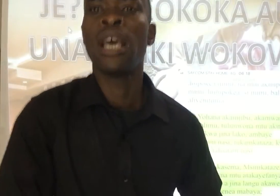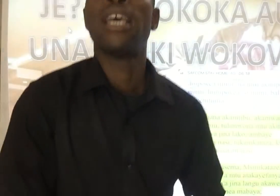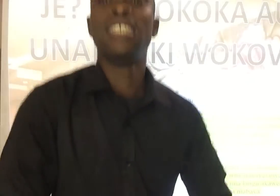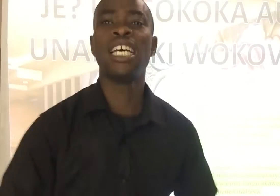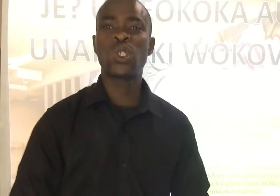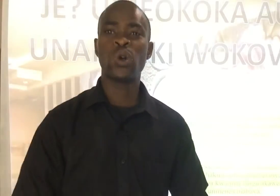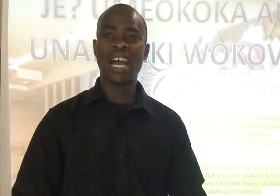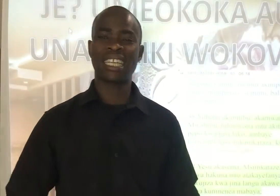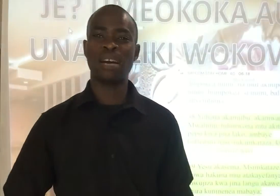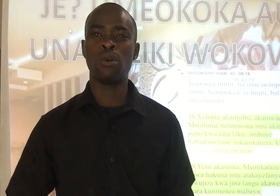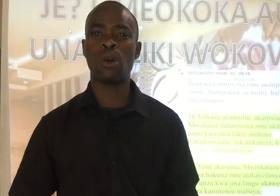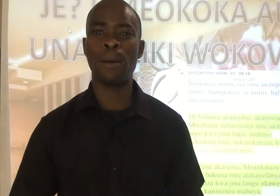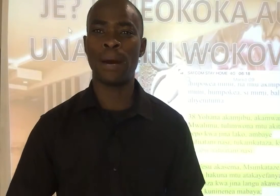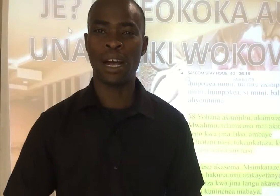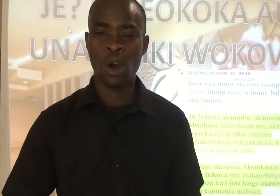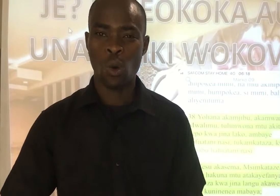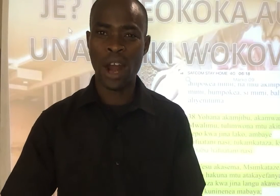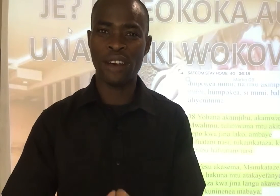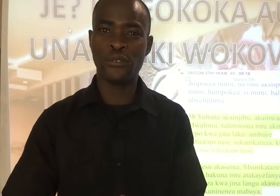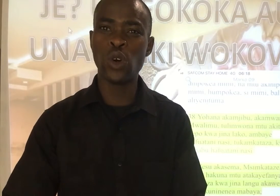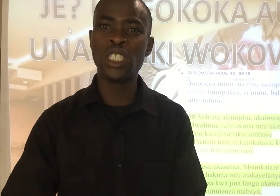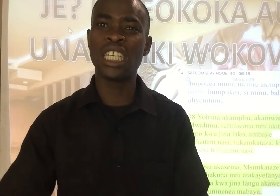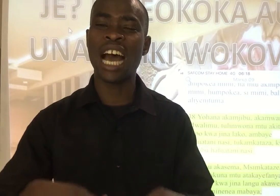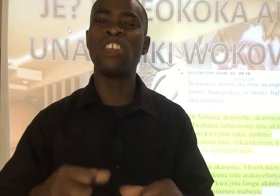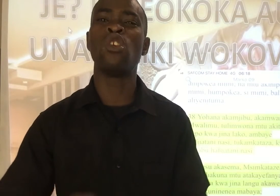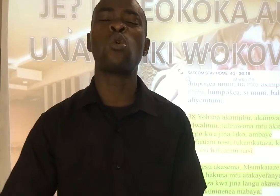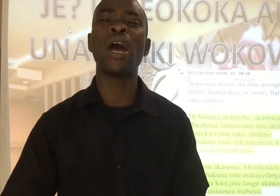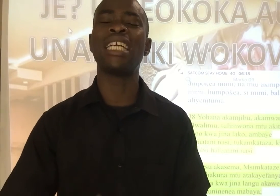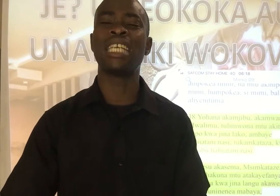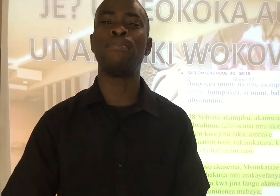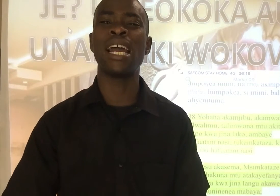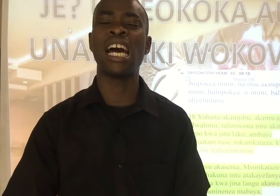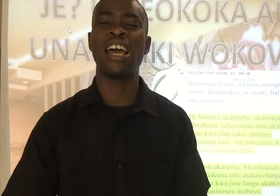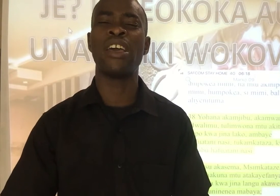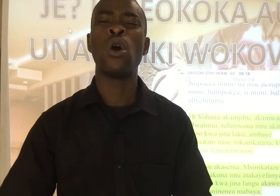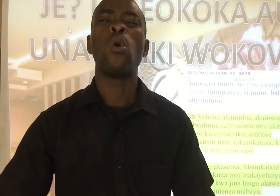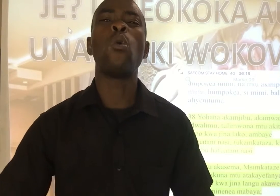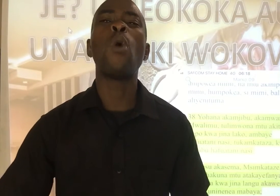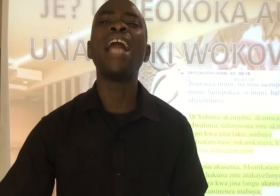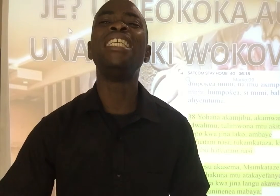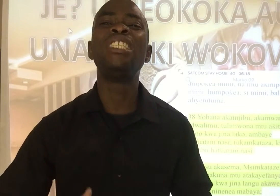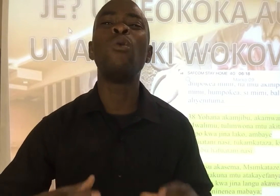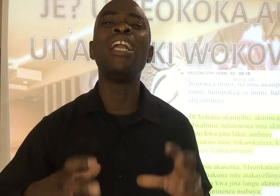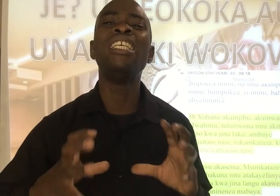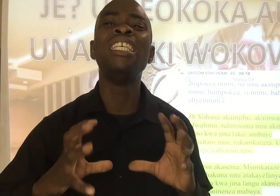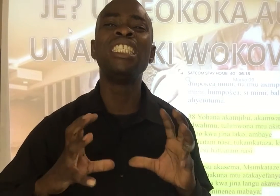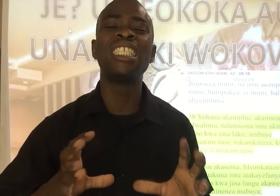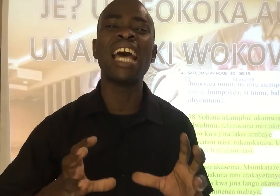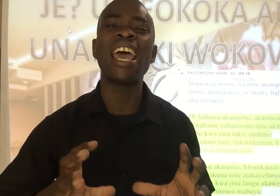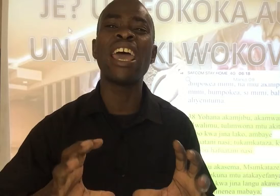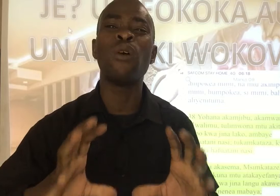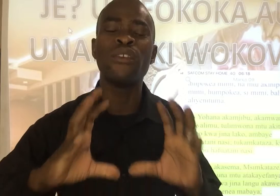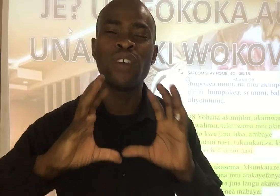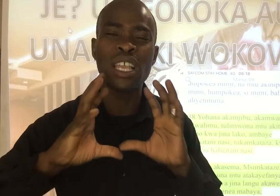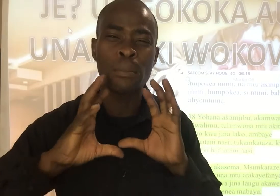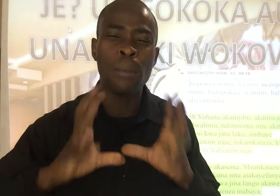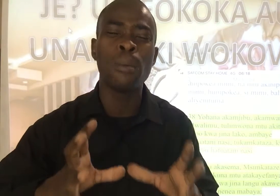Yesu akatambua kwamba Wanafunzi aliokuwa natembea nae Waliishi nae, walifanya mambo